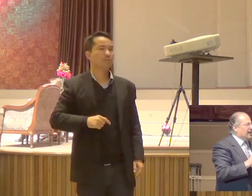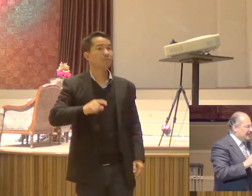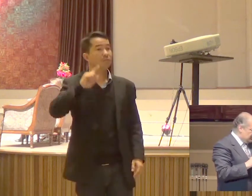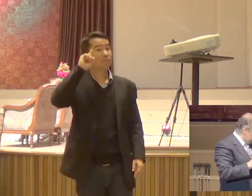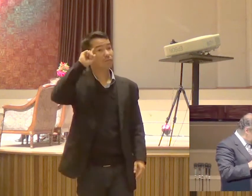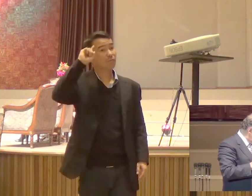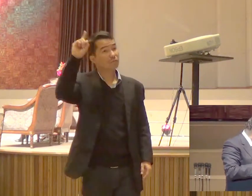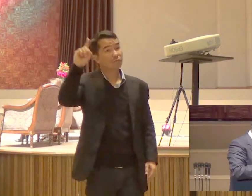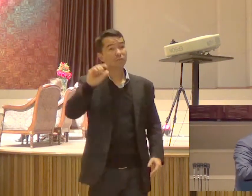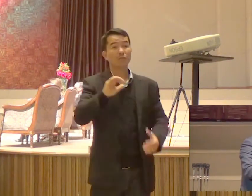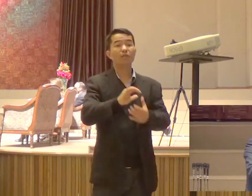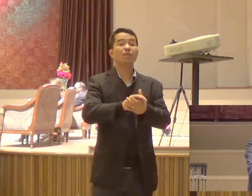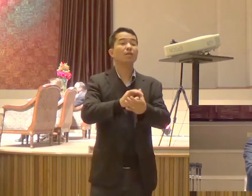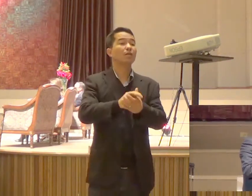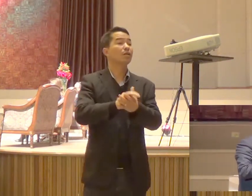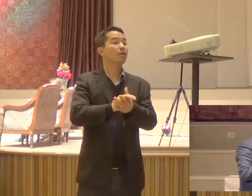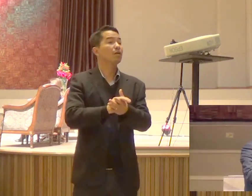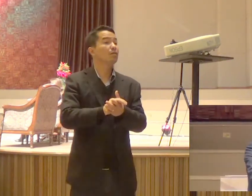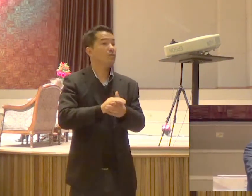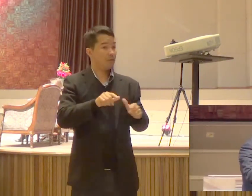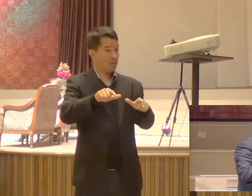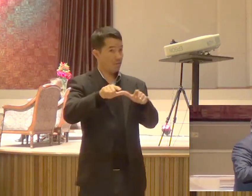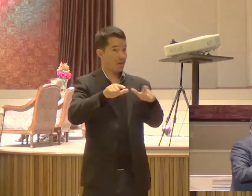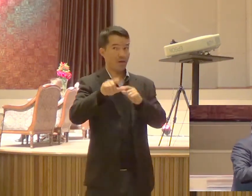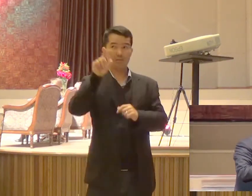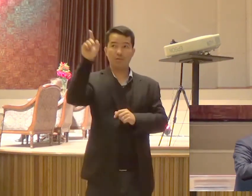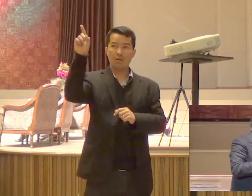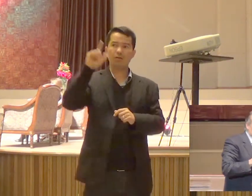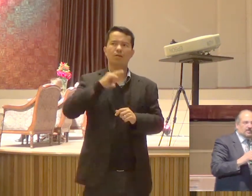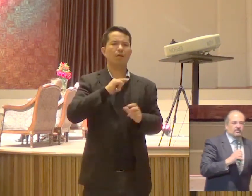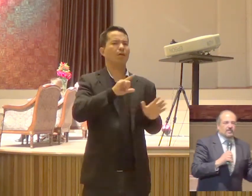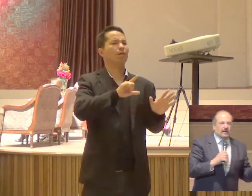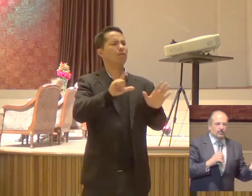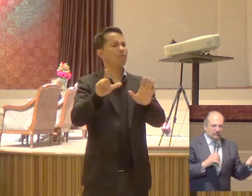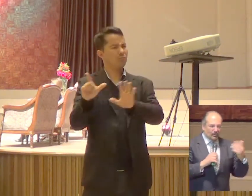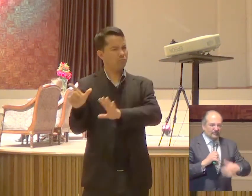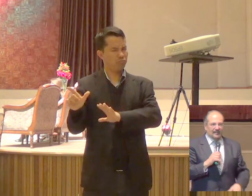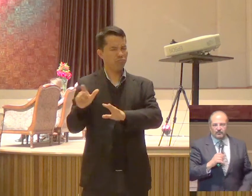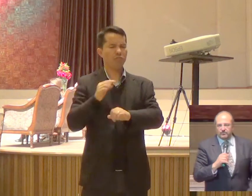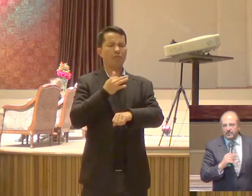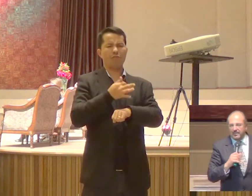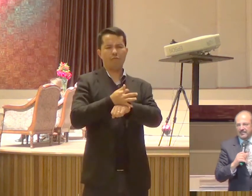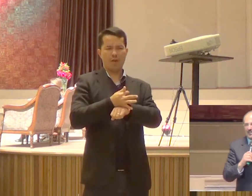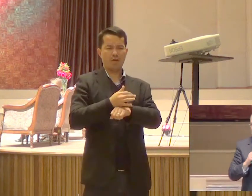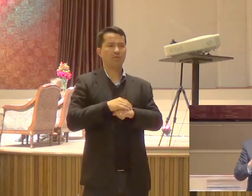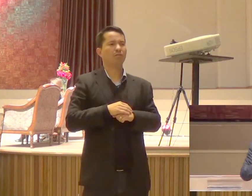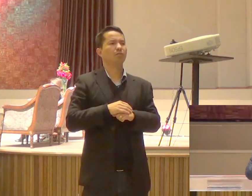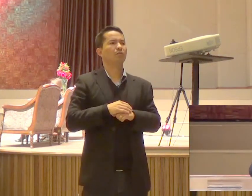férias E tiraram férias Saíram por algumas semanas Para descansar Quando voltaram Não tinha mais ninguém Na igreja